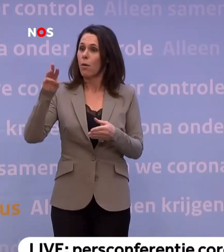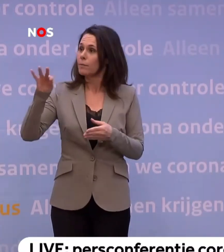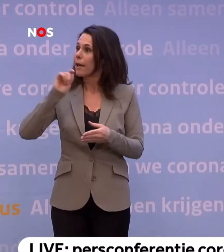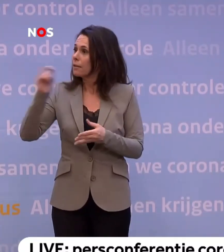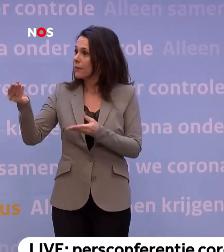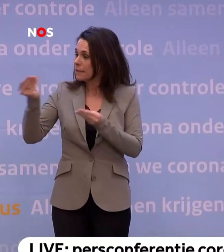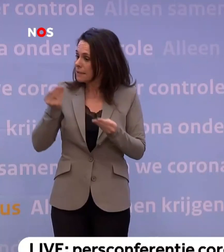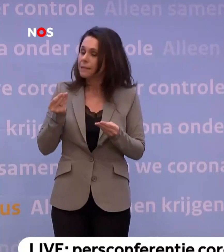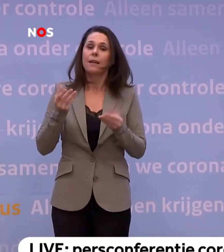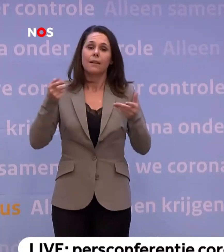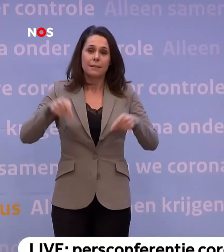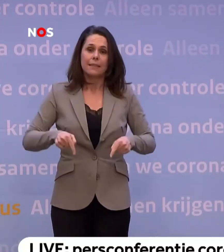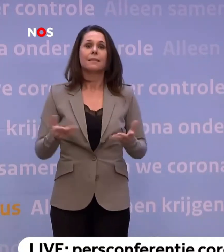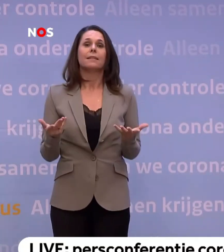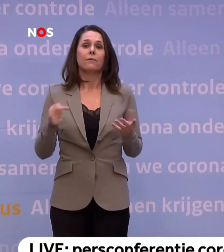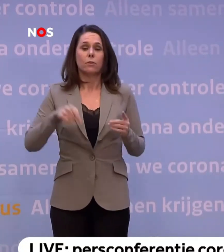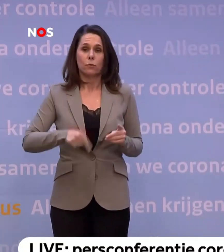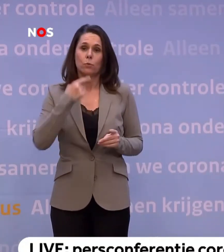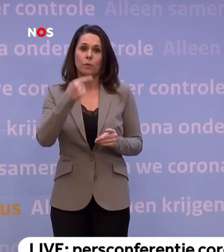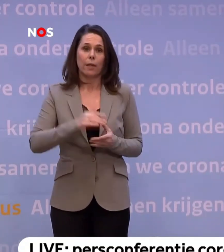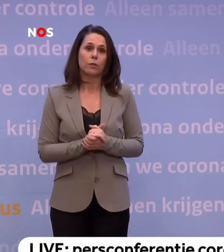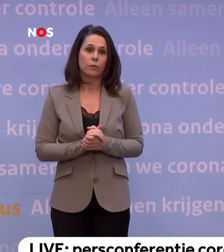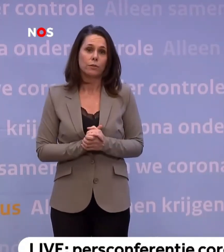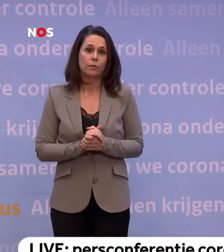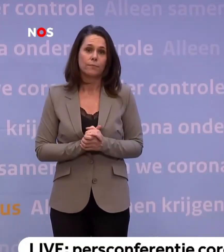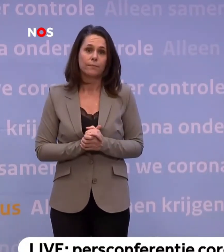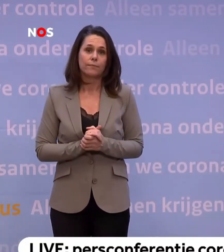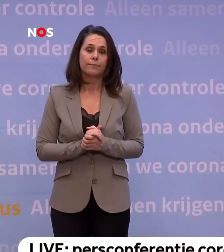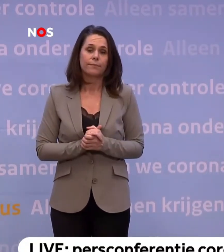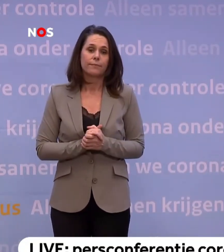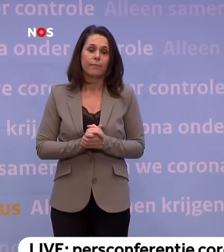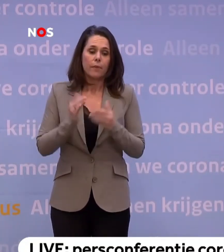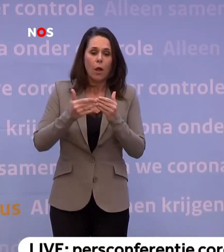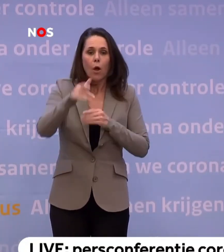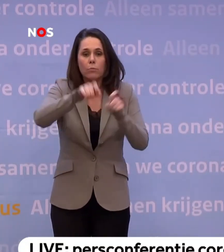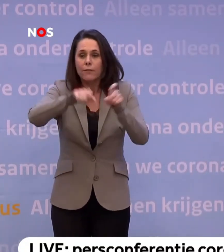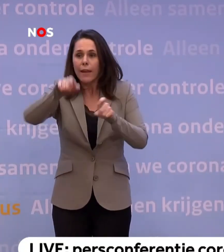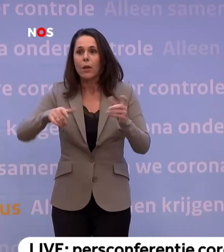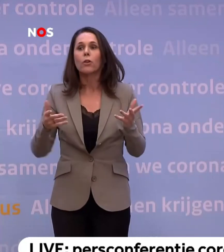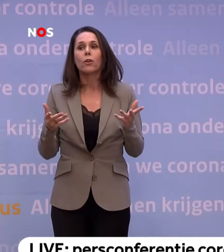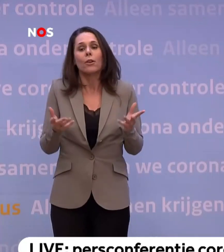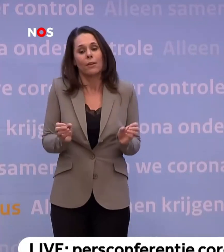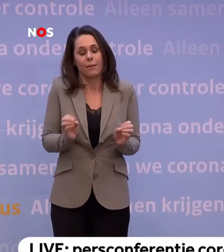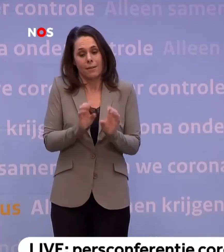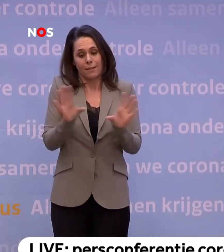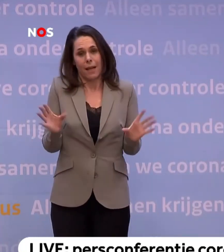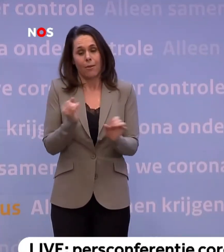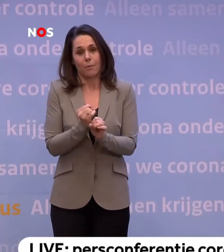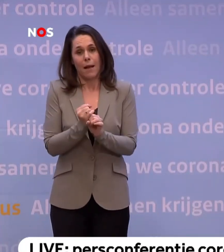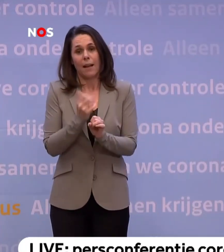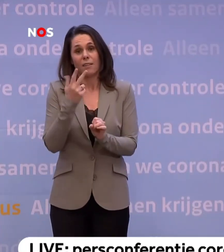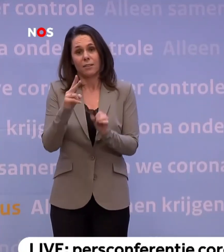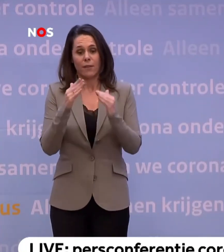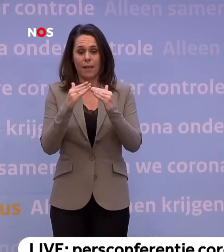geadviseerd... ...en dit is wat we daarop nu zeggen. En de komende weken zal verder helder worden... ...wat we na 28